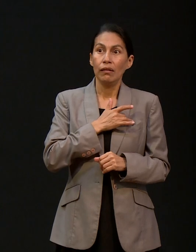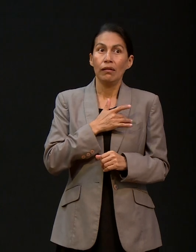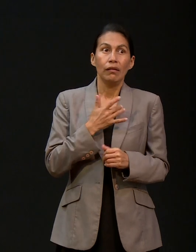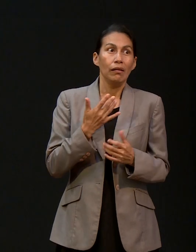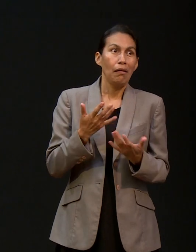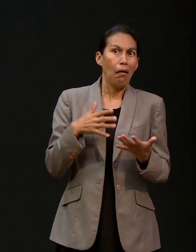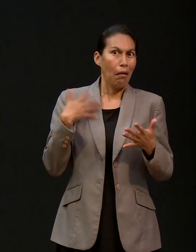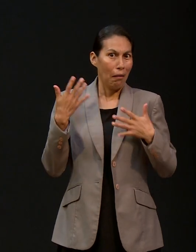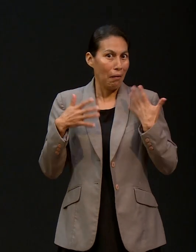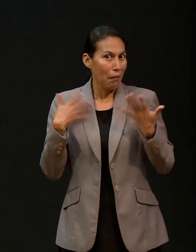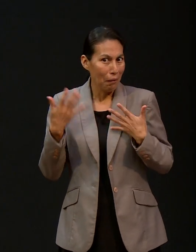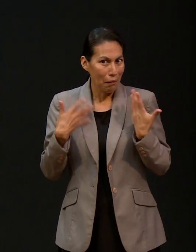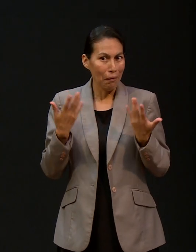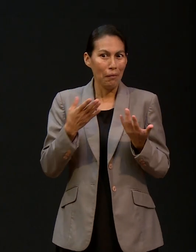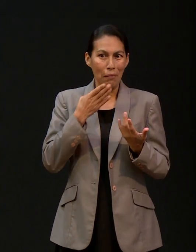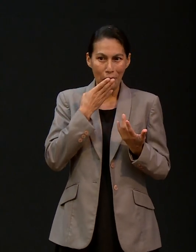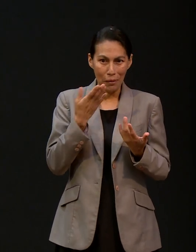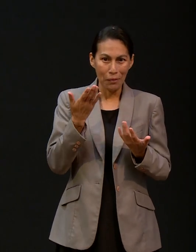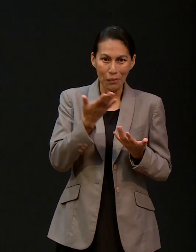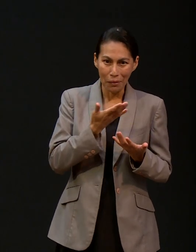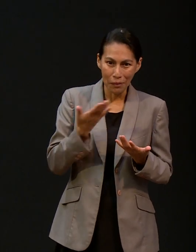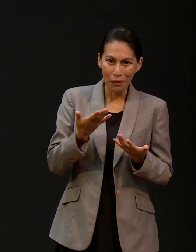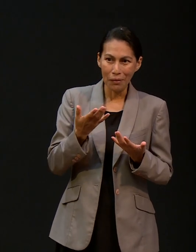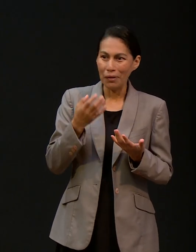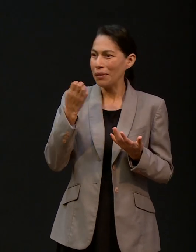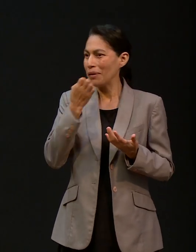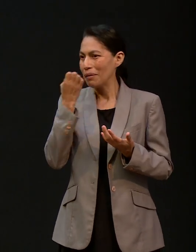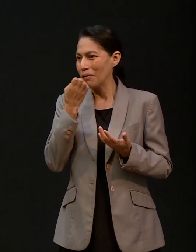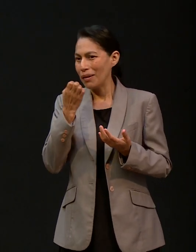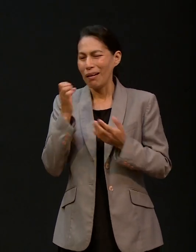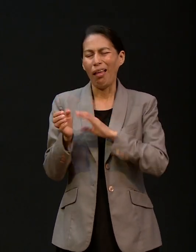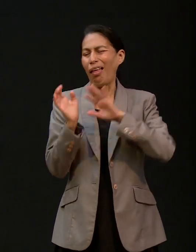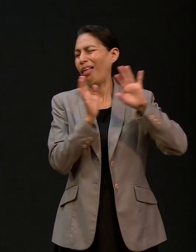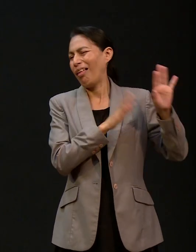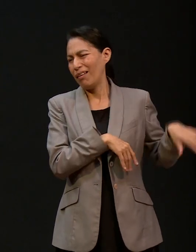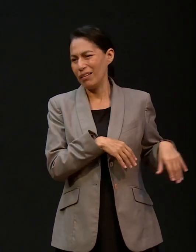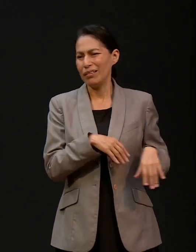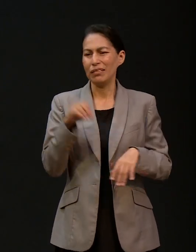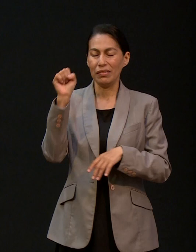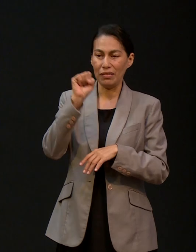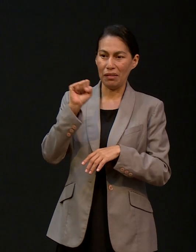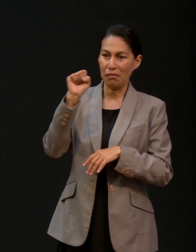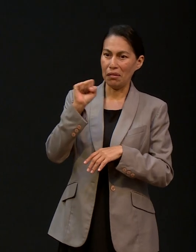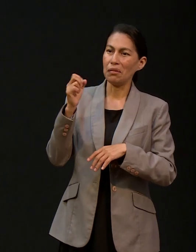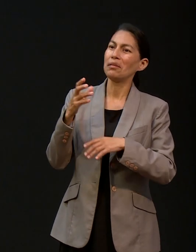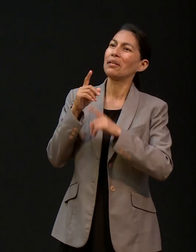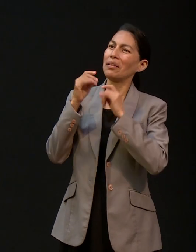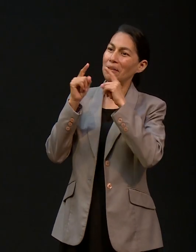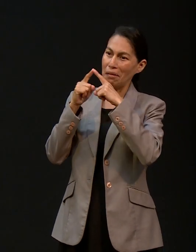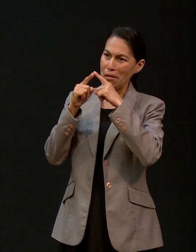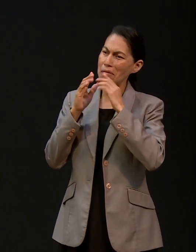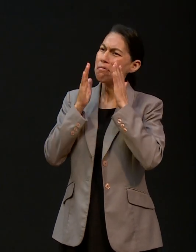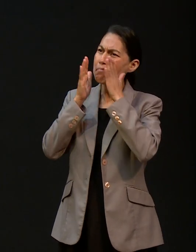sentía contentísimo dejar, la verdad, la escuela por un lado y el fin de semana dedicado a la iglesia.